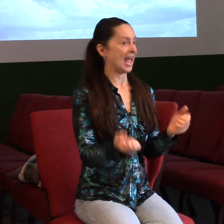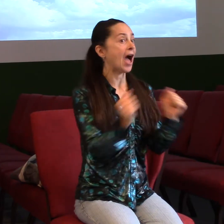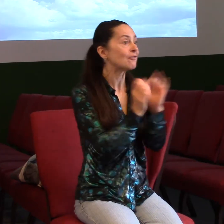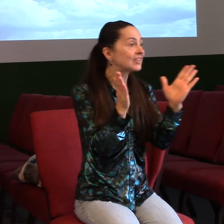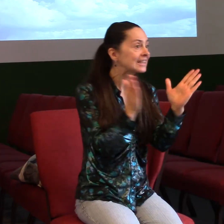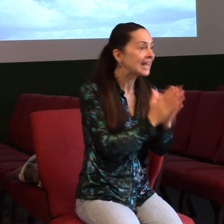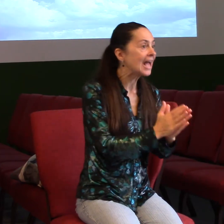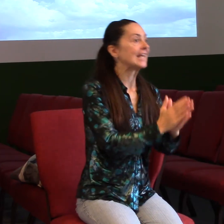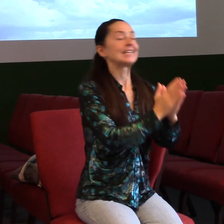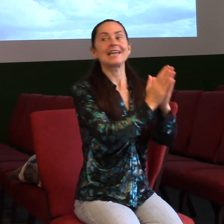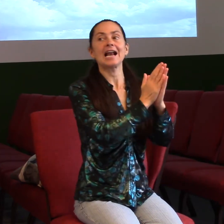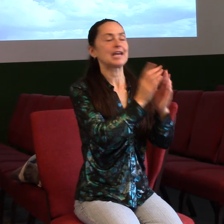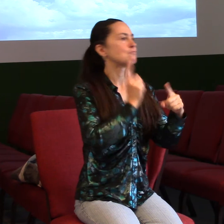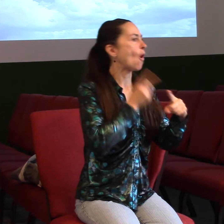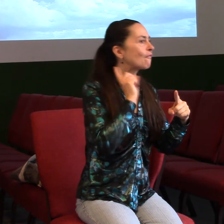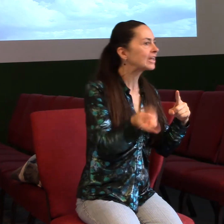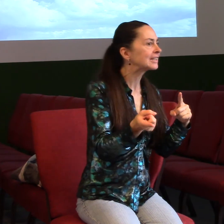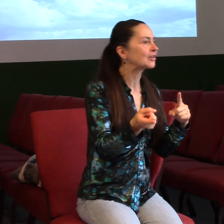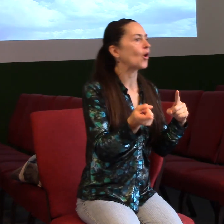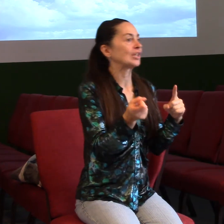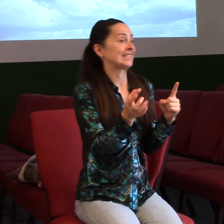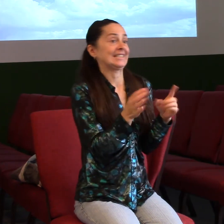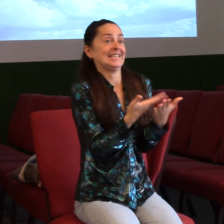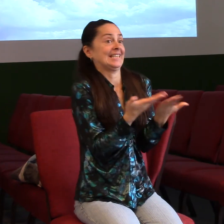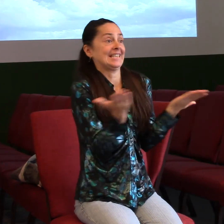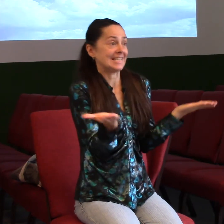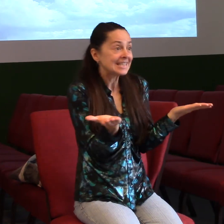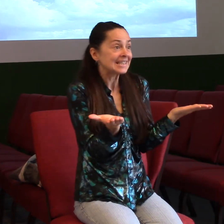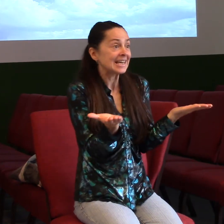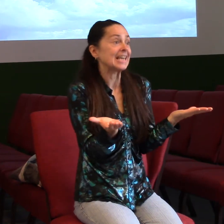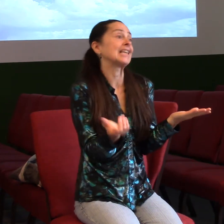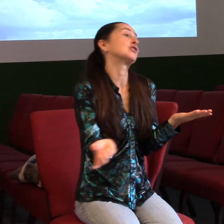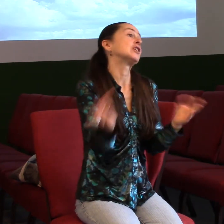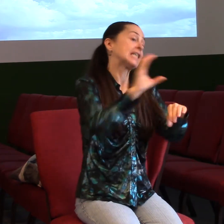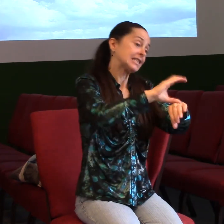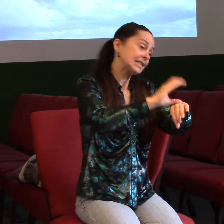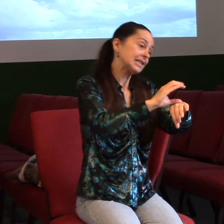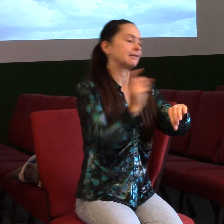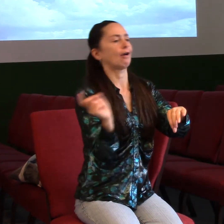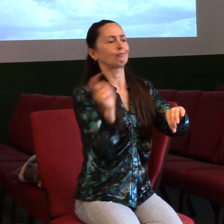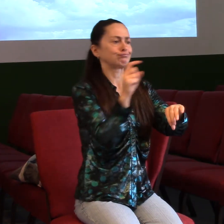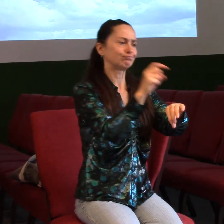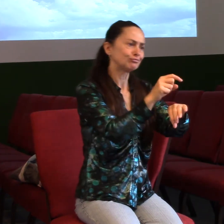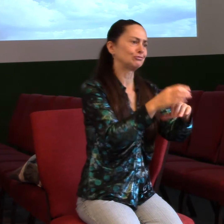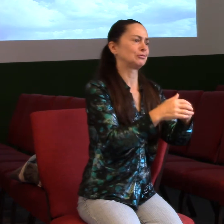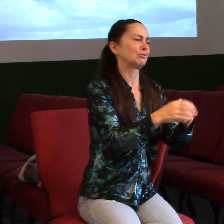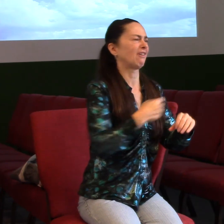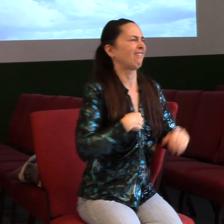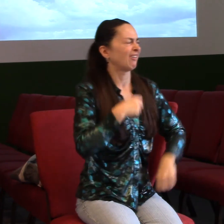půjdu do toho sboru, když tam ani nekážu, nic nedělám, musím tam vůbec chodit. Až nimi tam nikdo nemá rád. A fakt mi to napadlo,